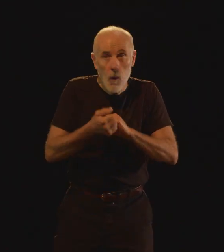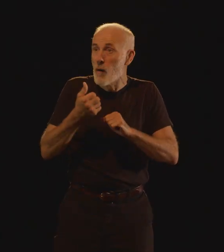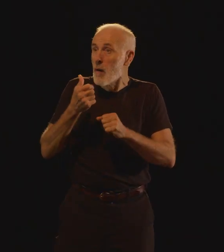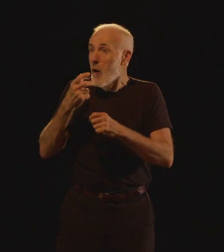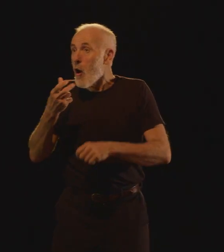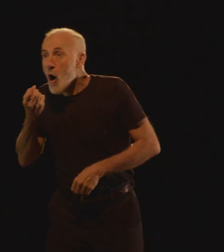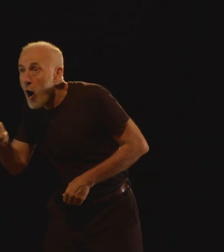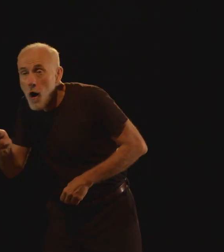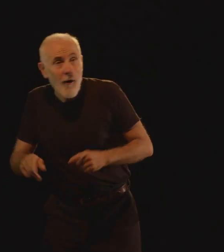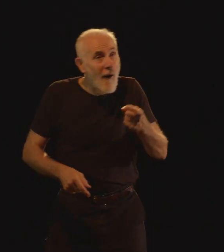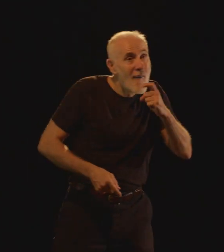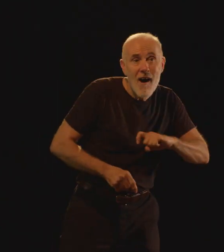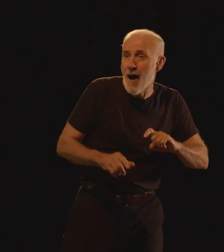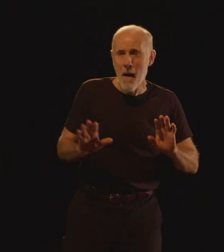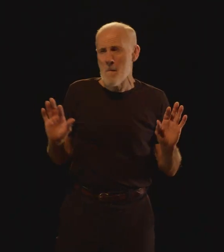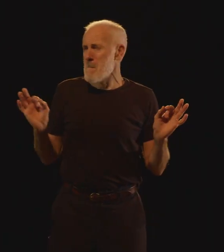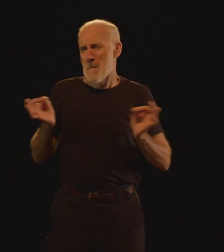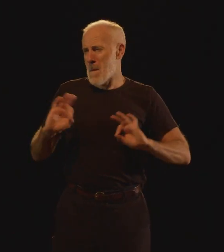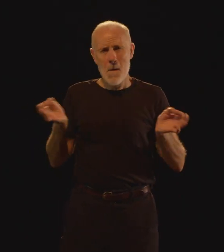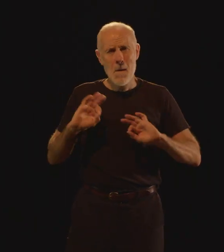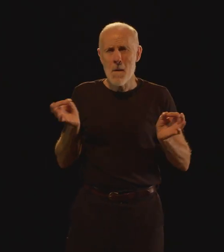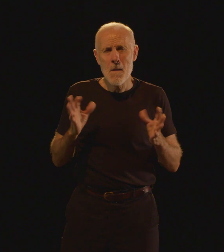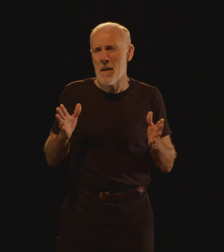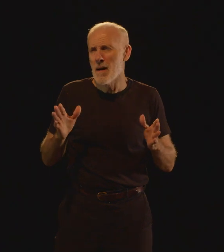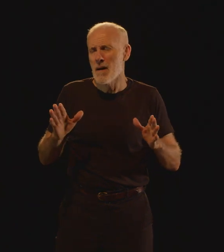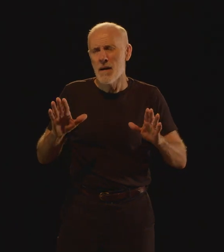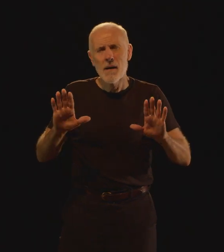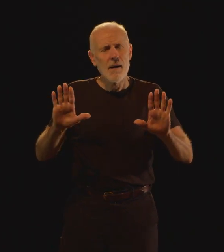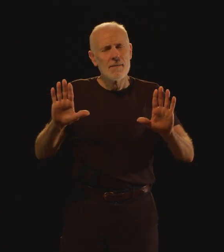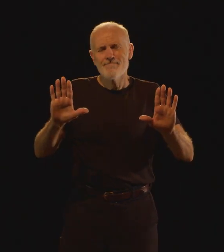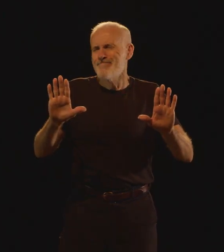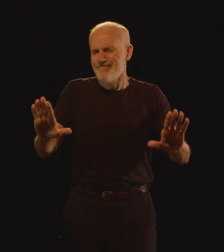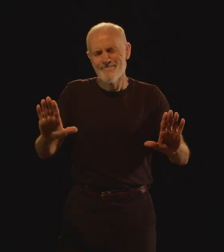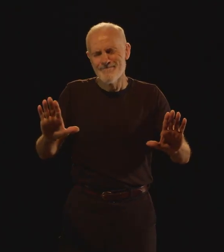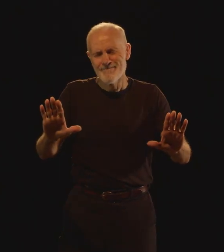chercher du charbon Tout l'autre vient de faire ?